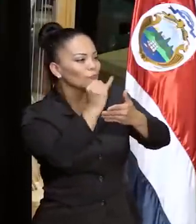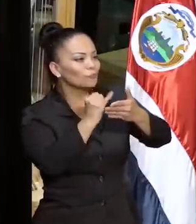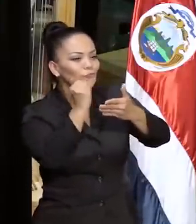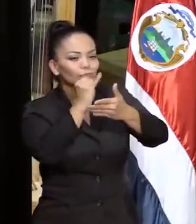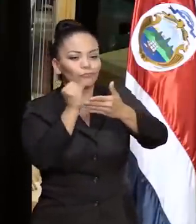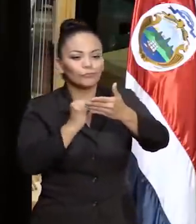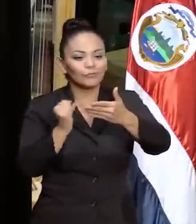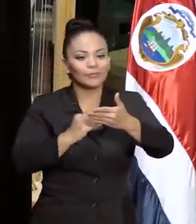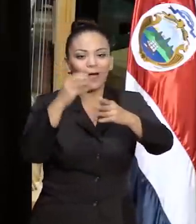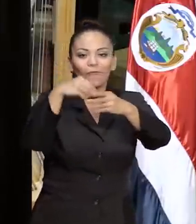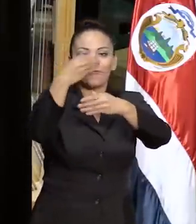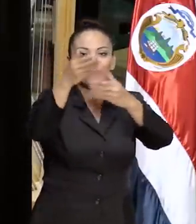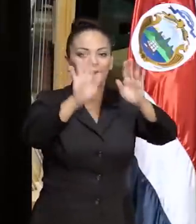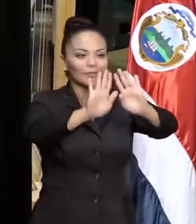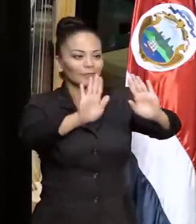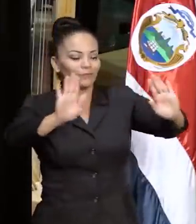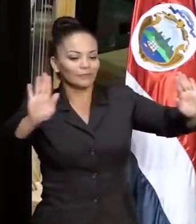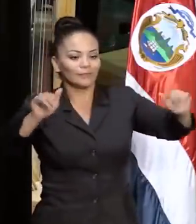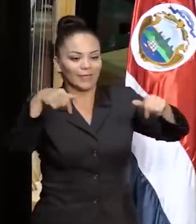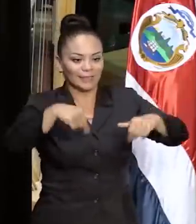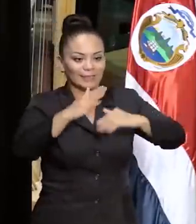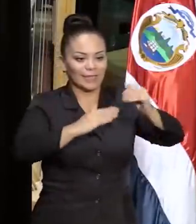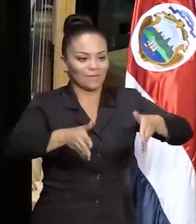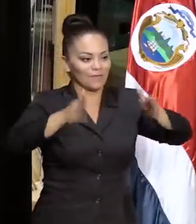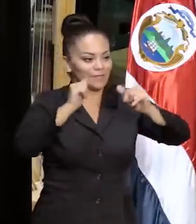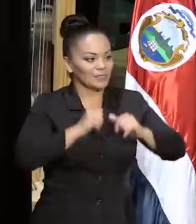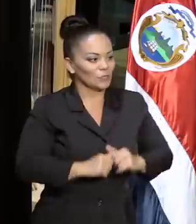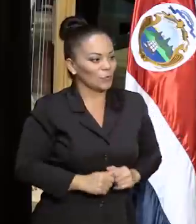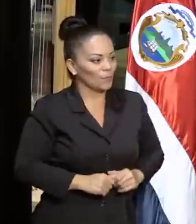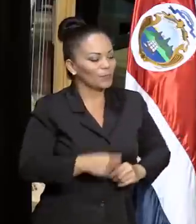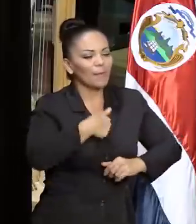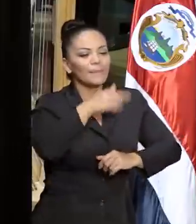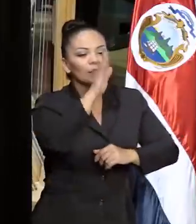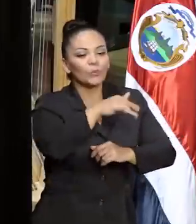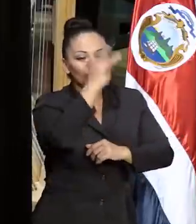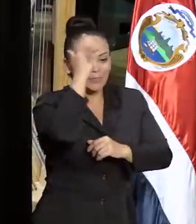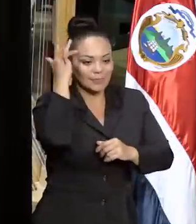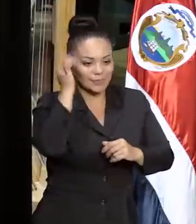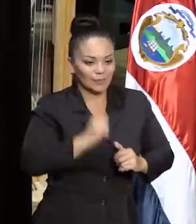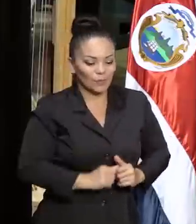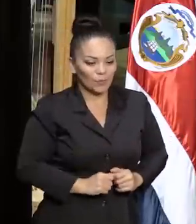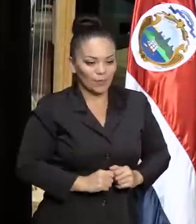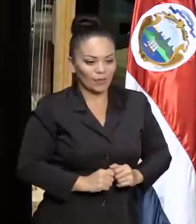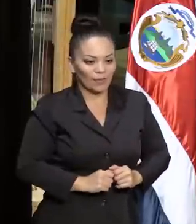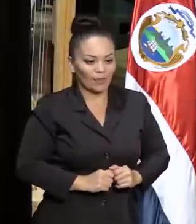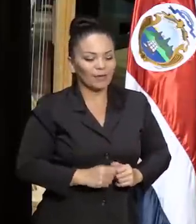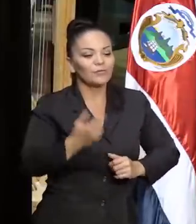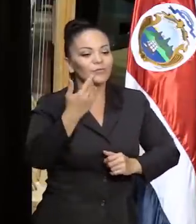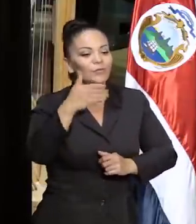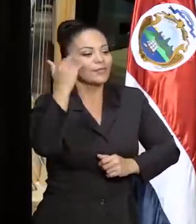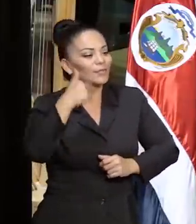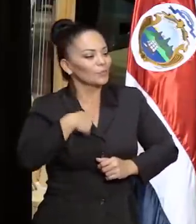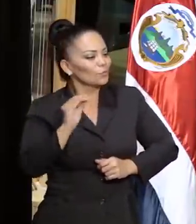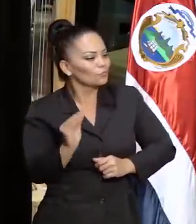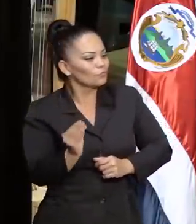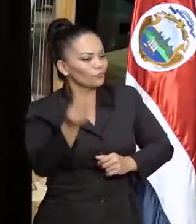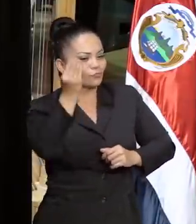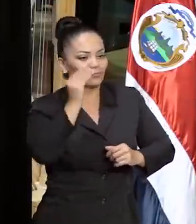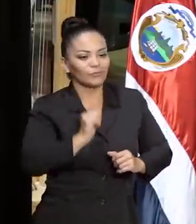frontal de este edificio. A mí nunca se me va a olvidar, muchachillo, chiquillo,